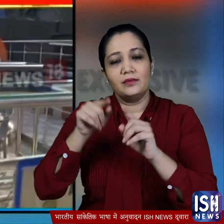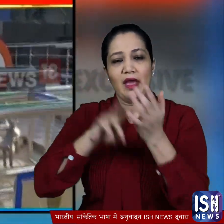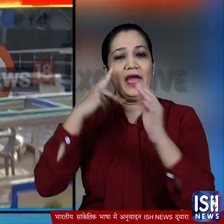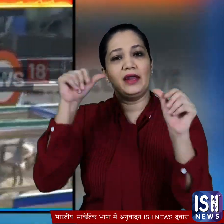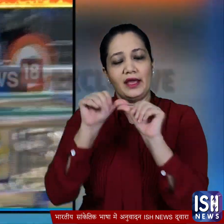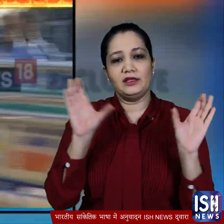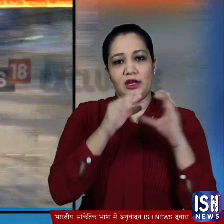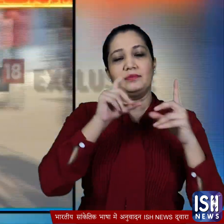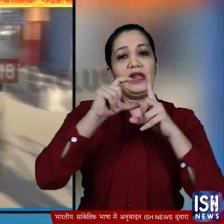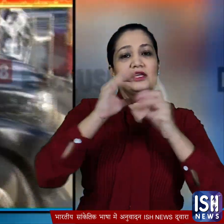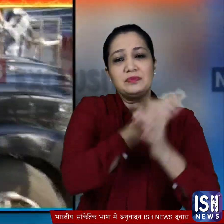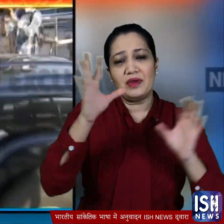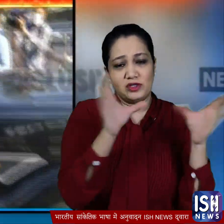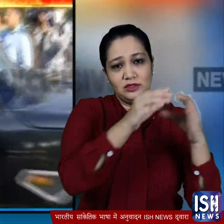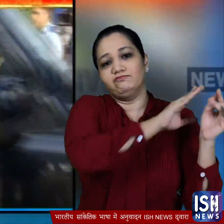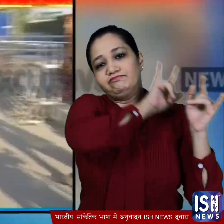हुए नाइए की टीम डिली से भी स्पेशल टीम पहुंची है